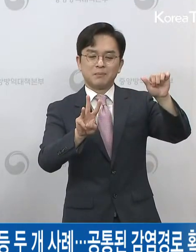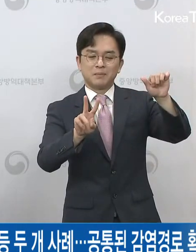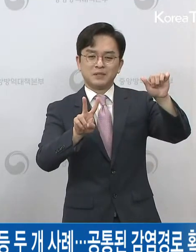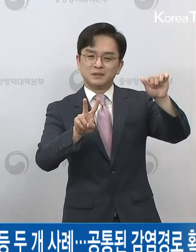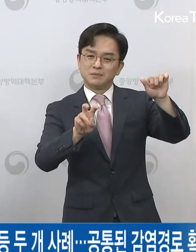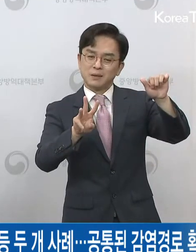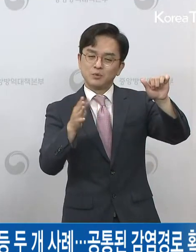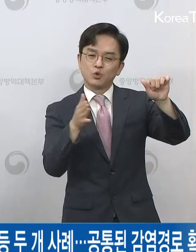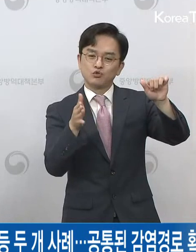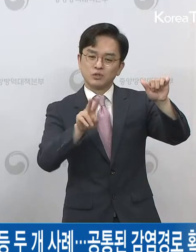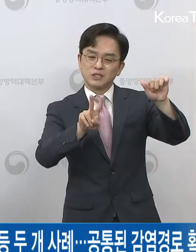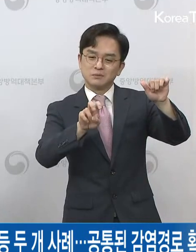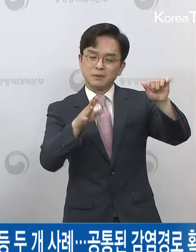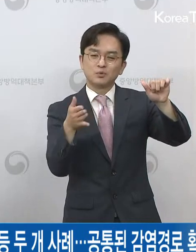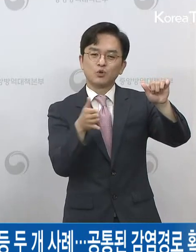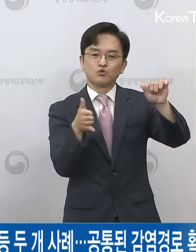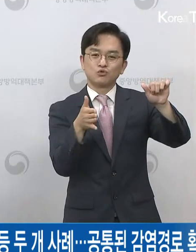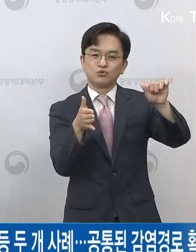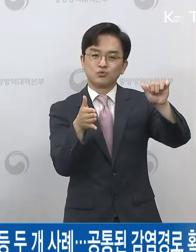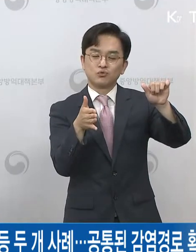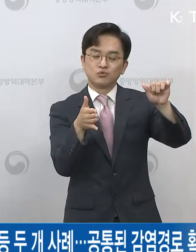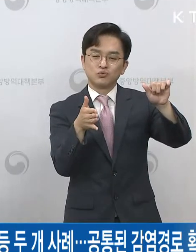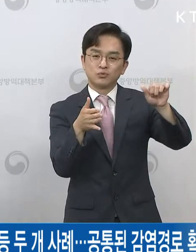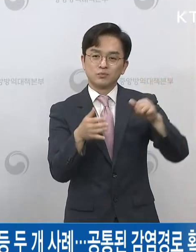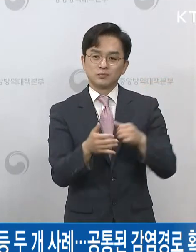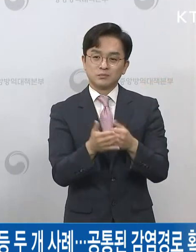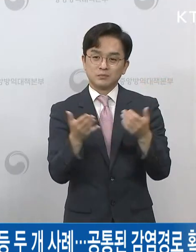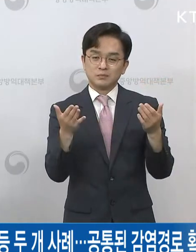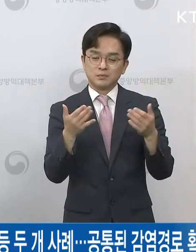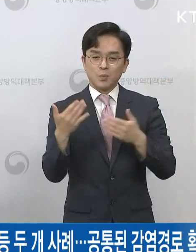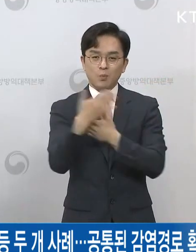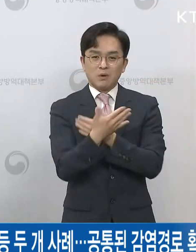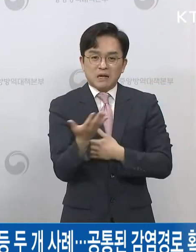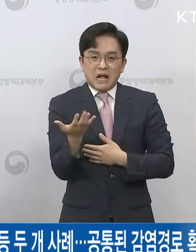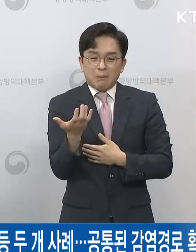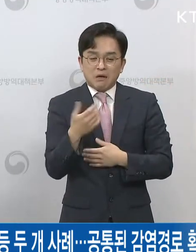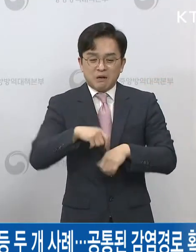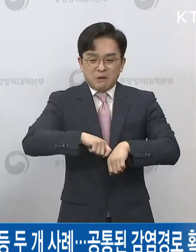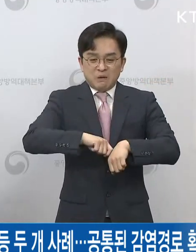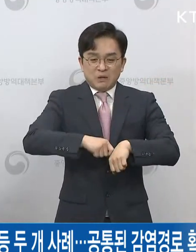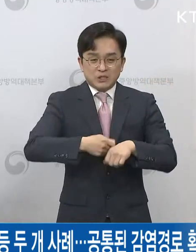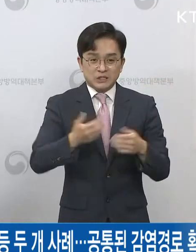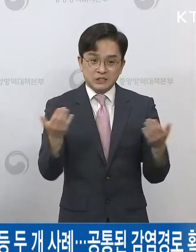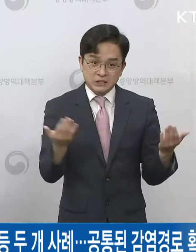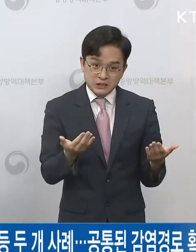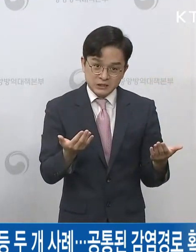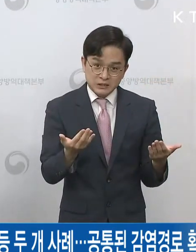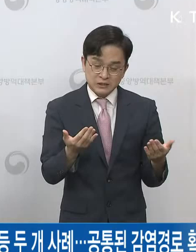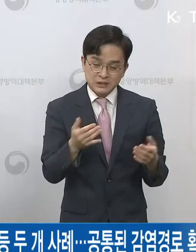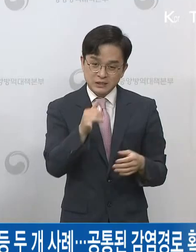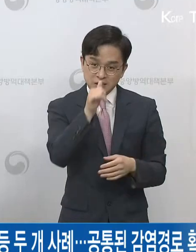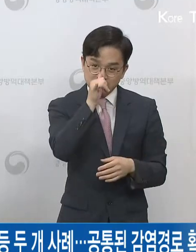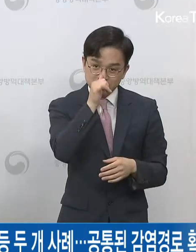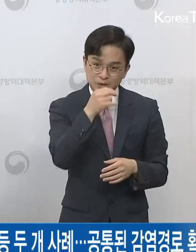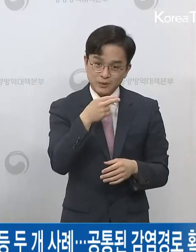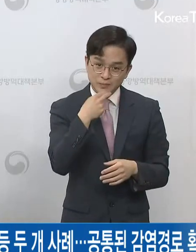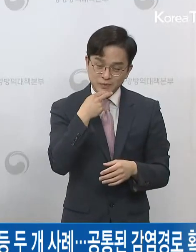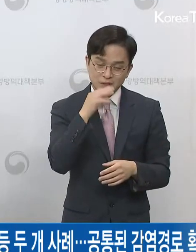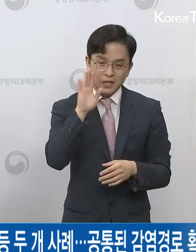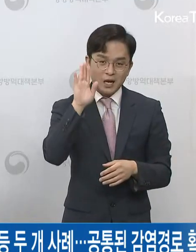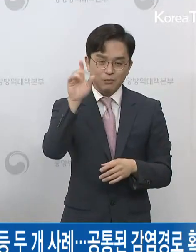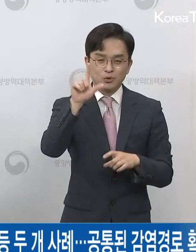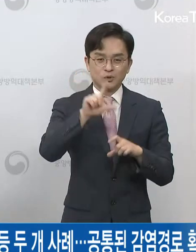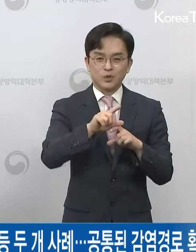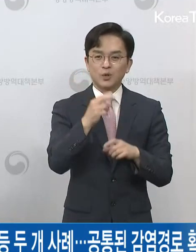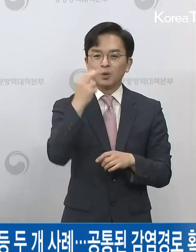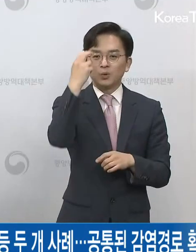증상이 있었는데도 근무를 계속했는지 방역관리자가 제대로 체크를 했는지 하는 부분들은 추가적인